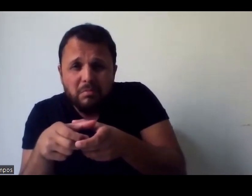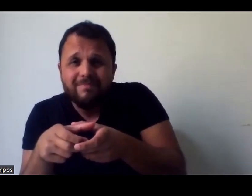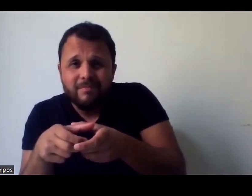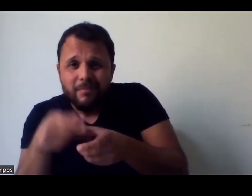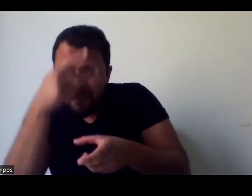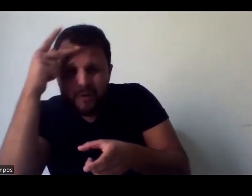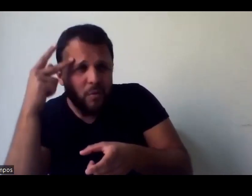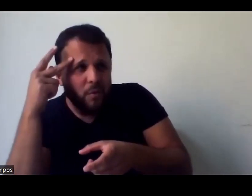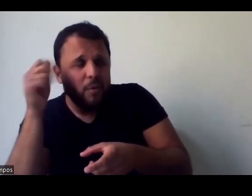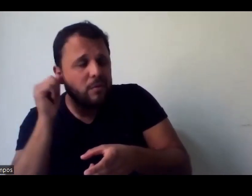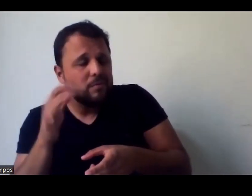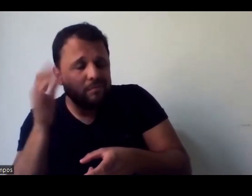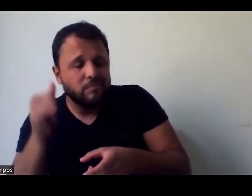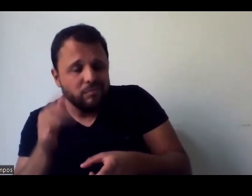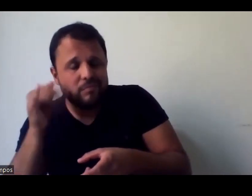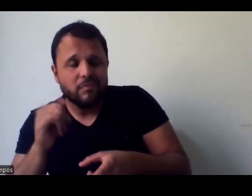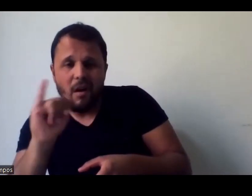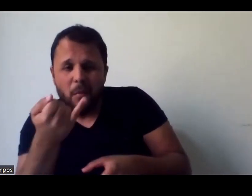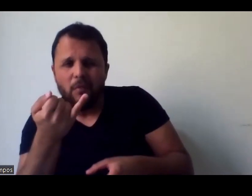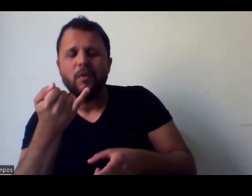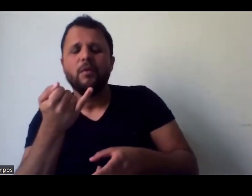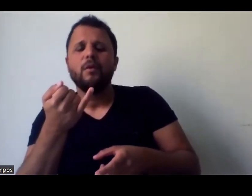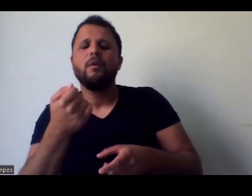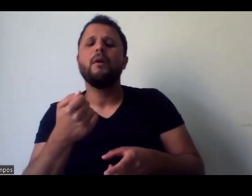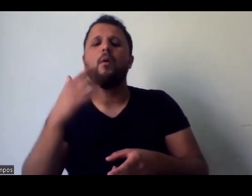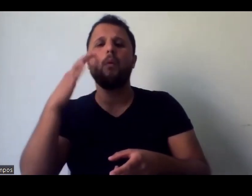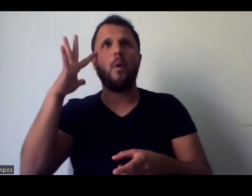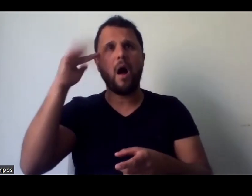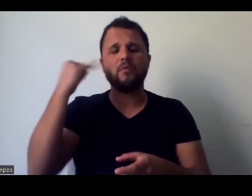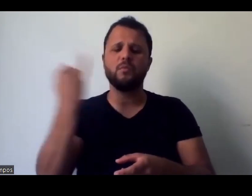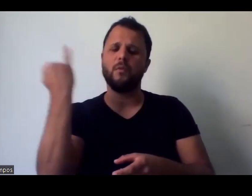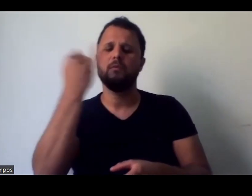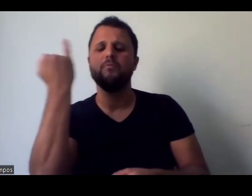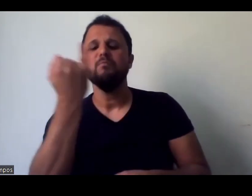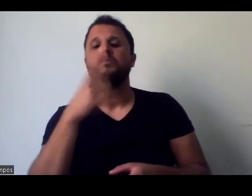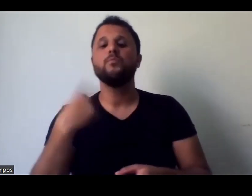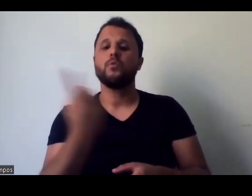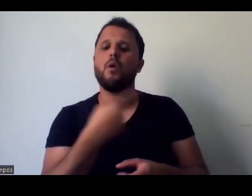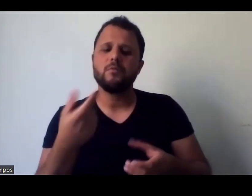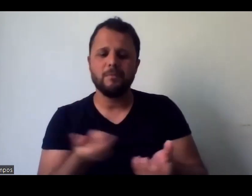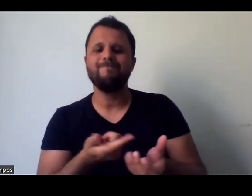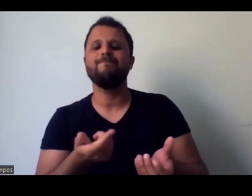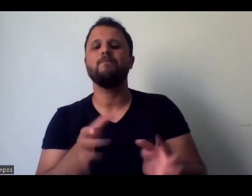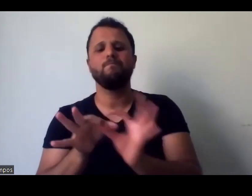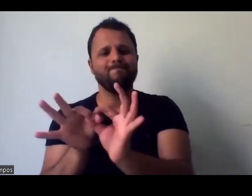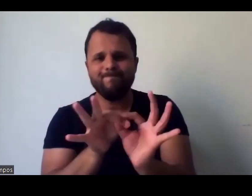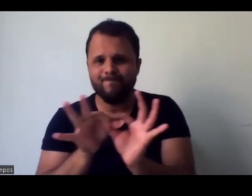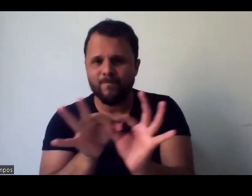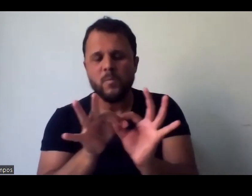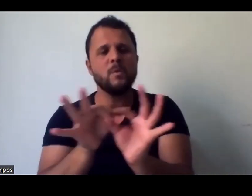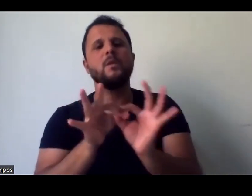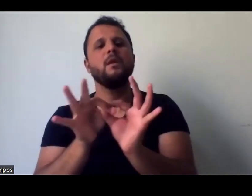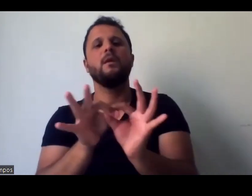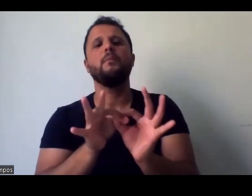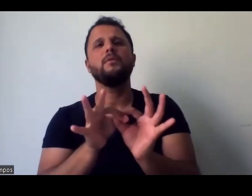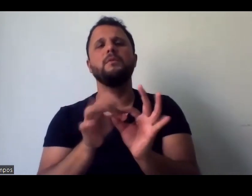vamos pensar sobre isso e nos unir e começar a pensar numa escrita, né, num projeto, acho que isso